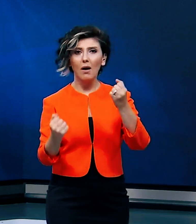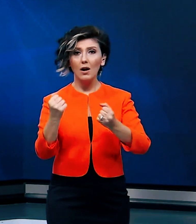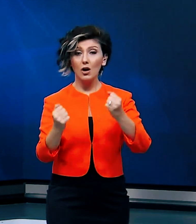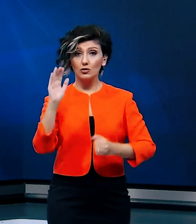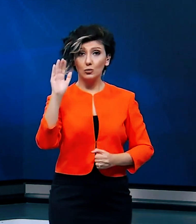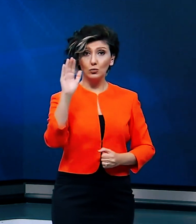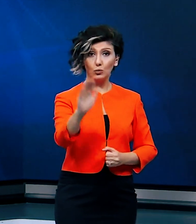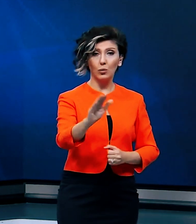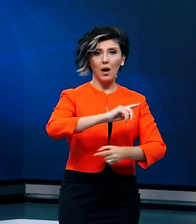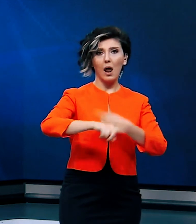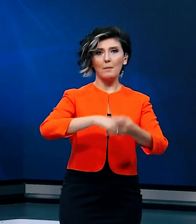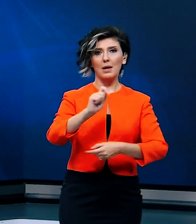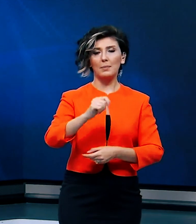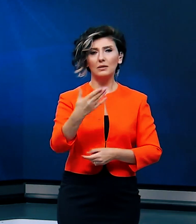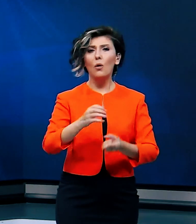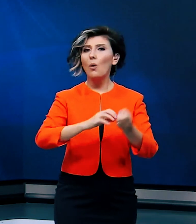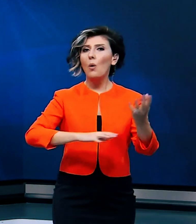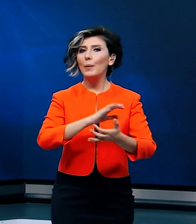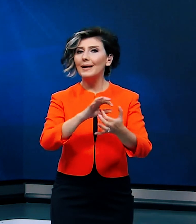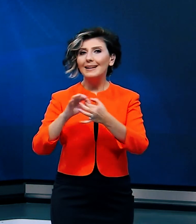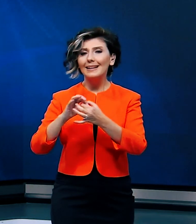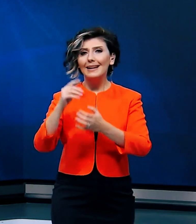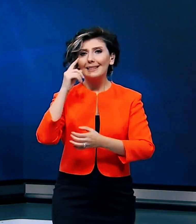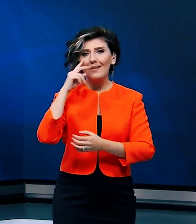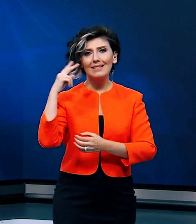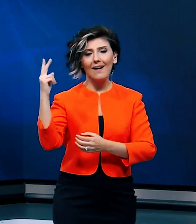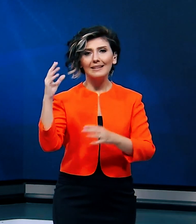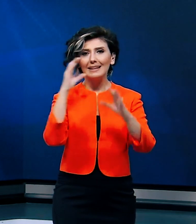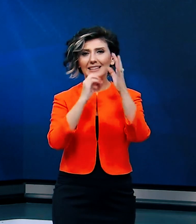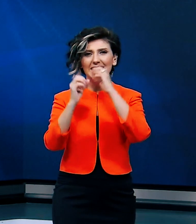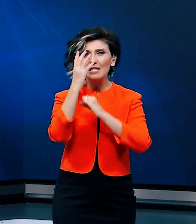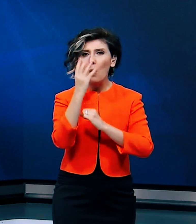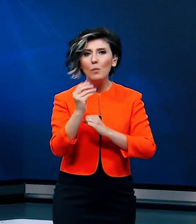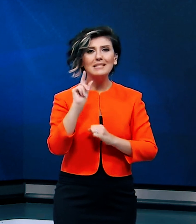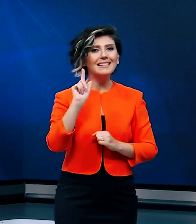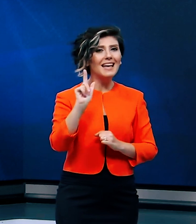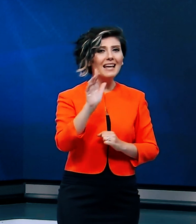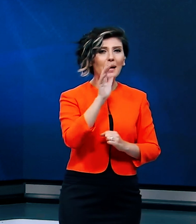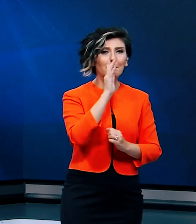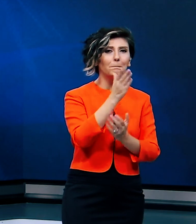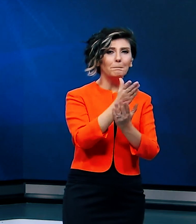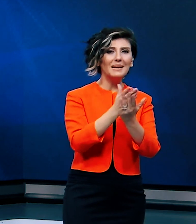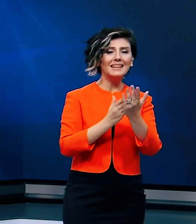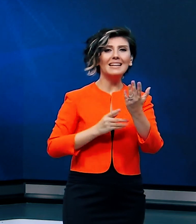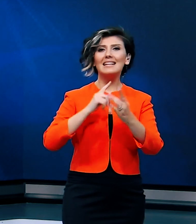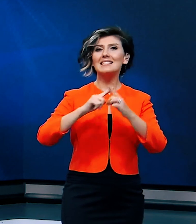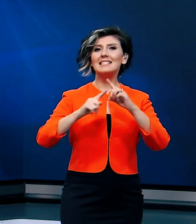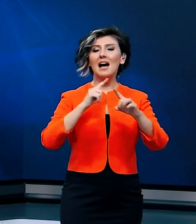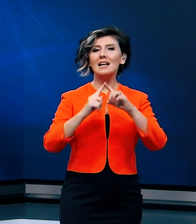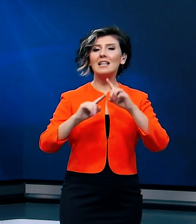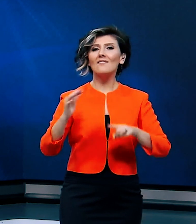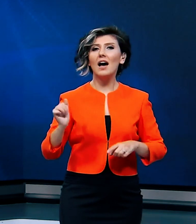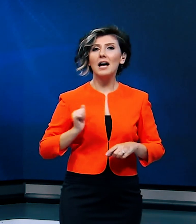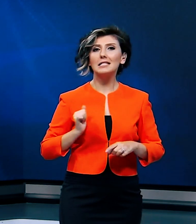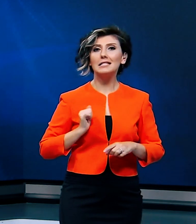araçlar durdurularak arama yapıldı. Olayla ilgili devlete ait gizli kalması gereken bilgileri siyasal ve